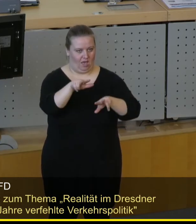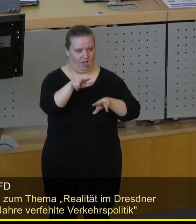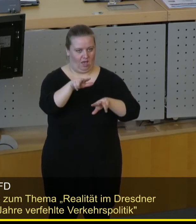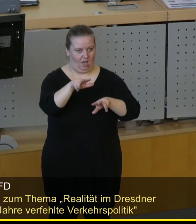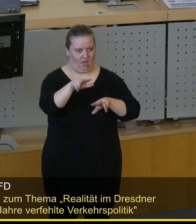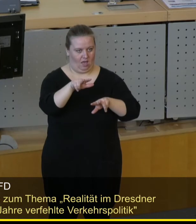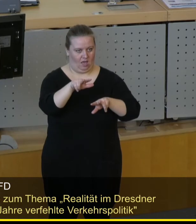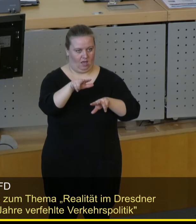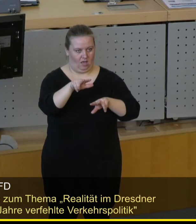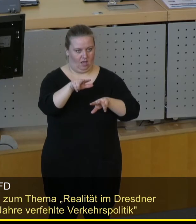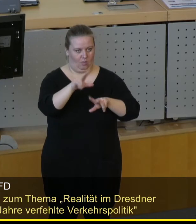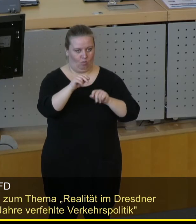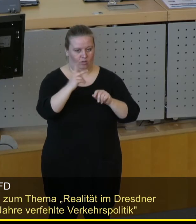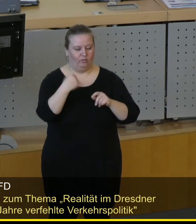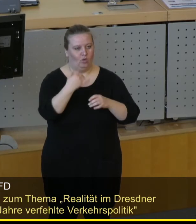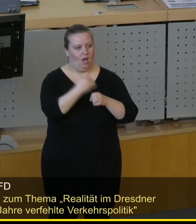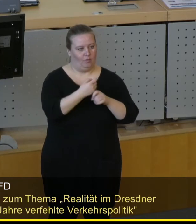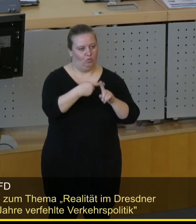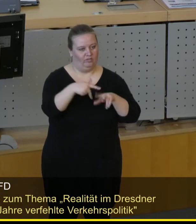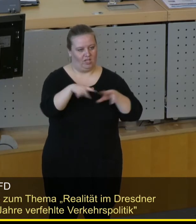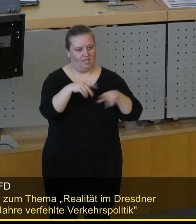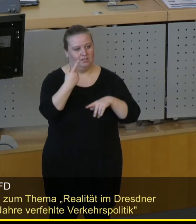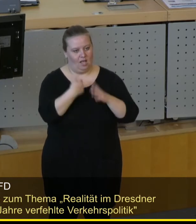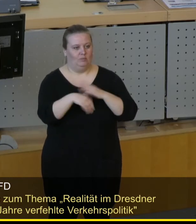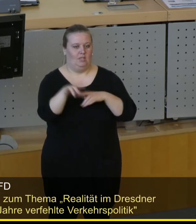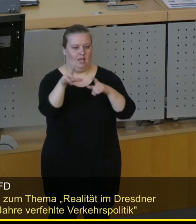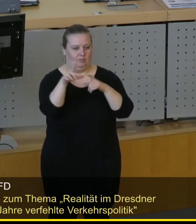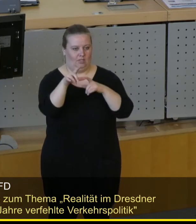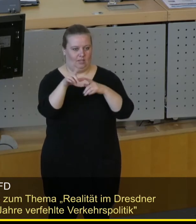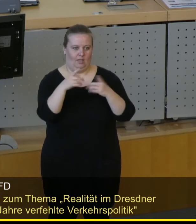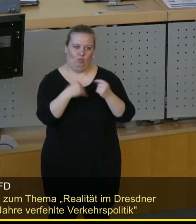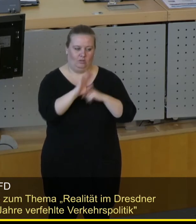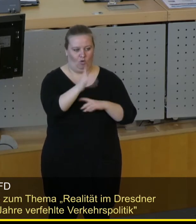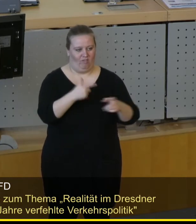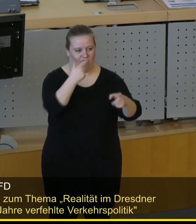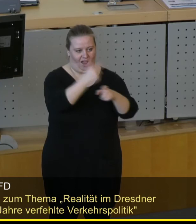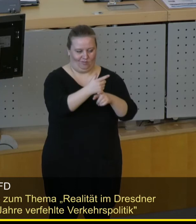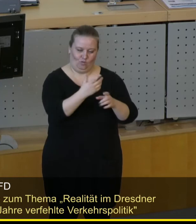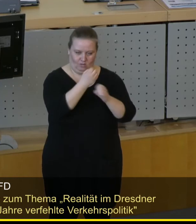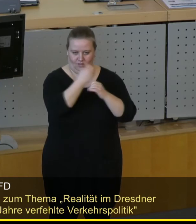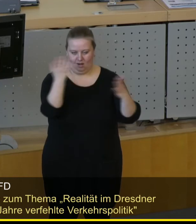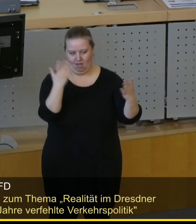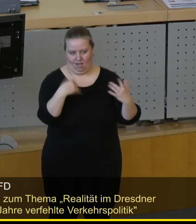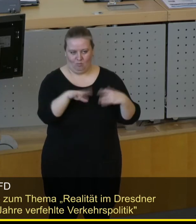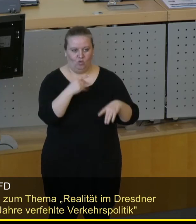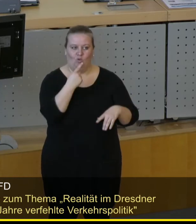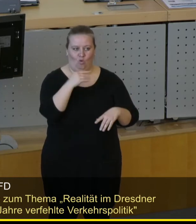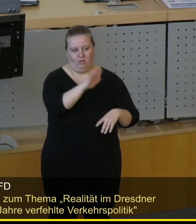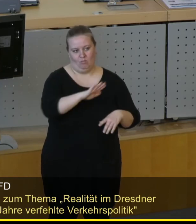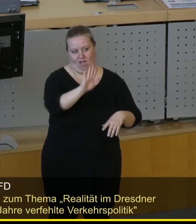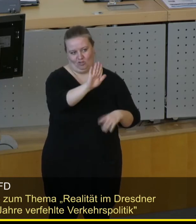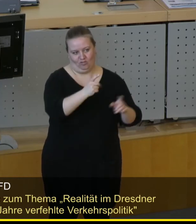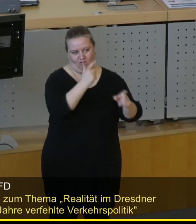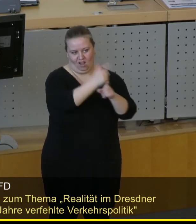in dem Sinne genau wie Wirtschaft, Arbeit und Verkehr, ein Sozialdemokrat ist. Und in dem Sinne ist die Verantwortung in erster Linie natürlich in einem roten Bereich zu